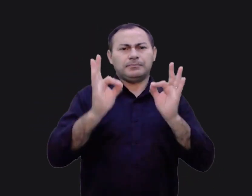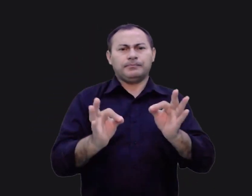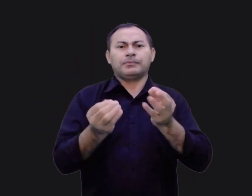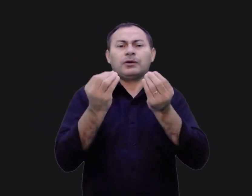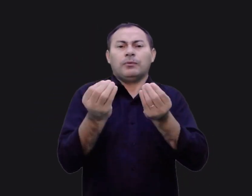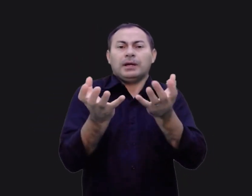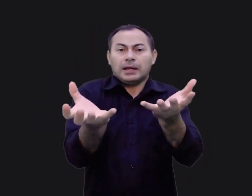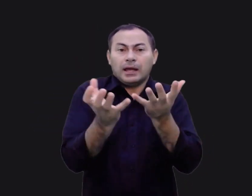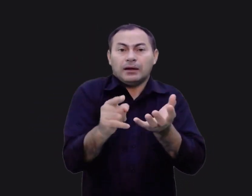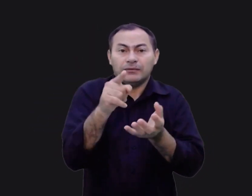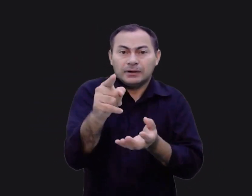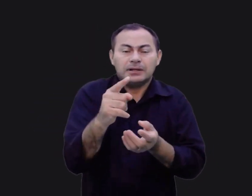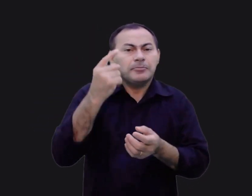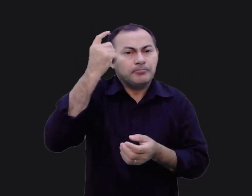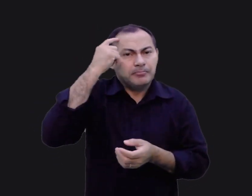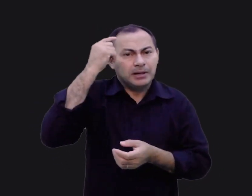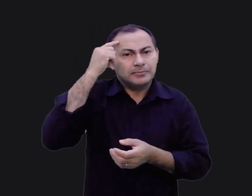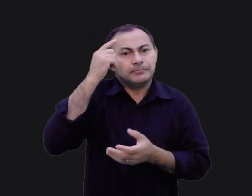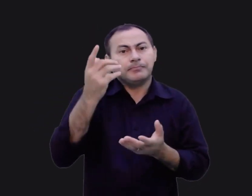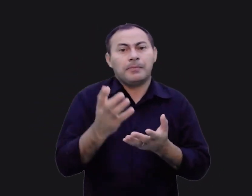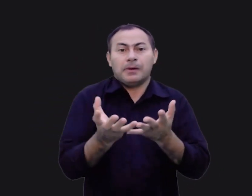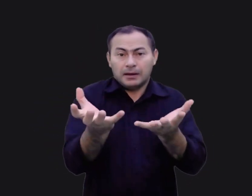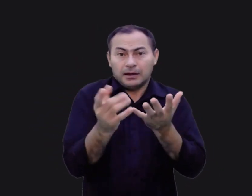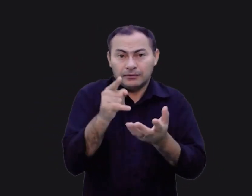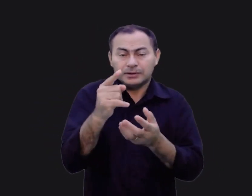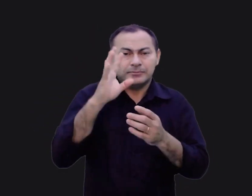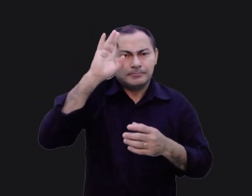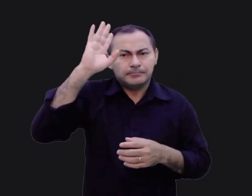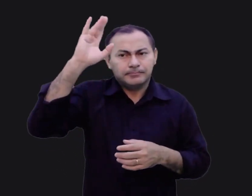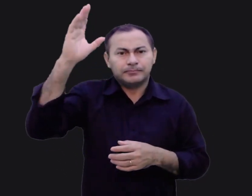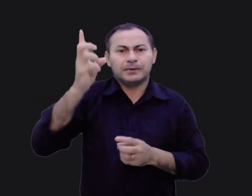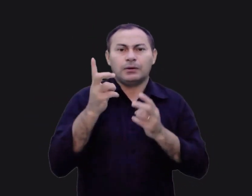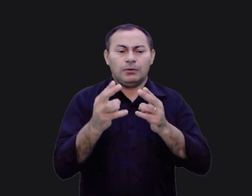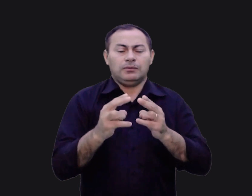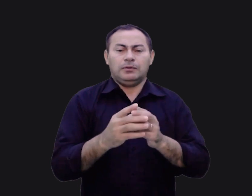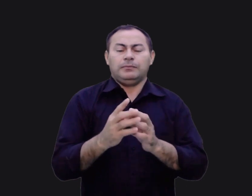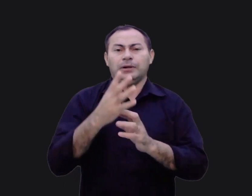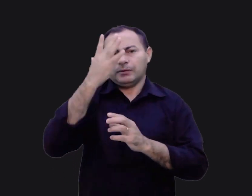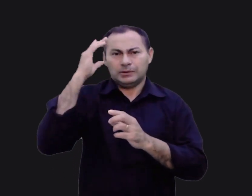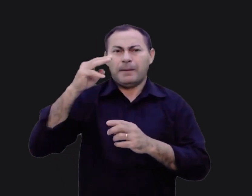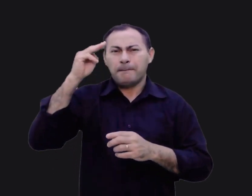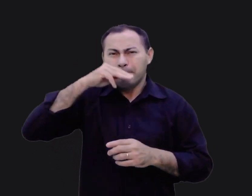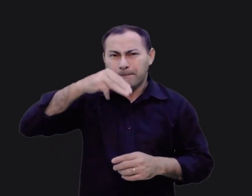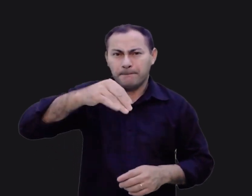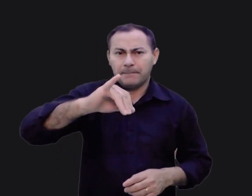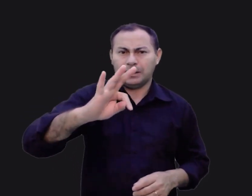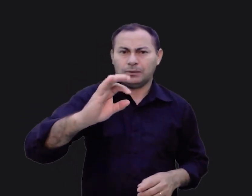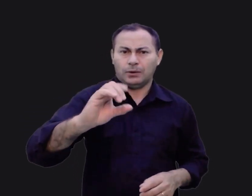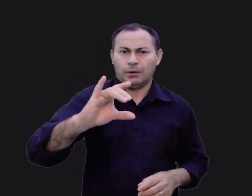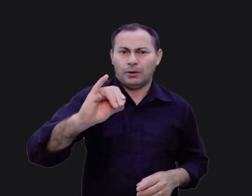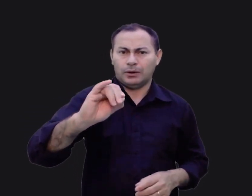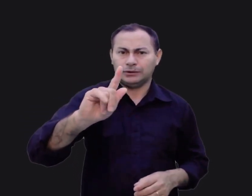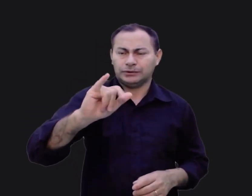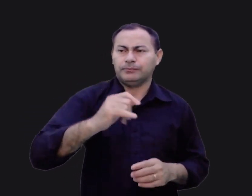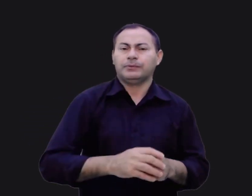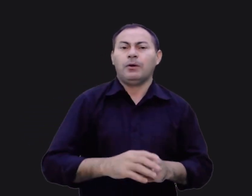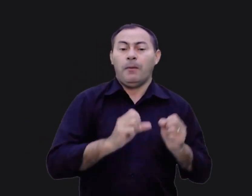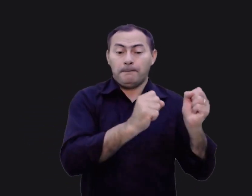exatamente como ele quer que você o imagine. Ele quer que você o imagine como uma figura mitológica. O poder de Satanás é bem